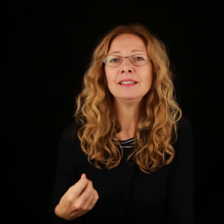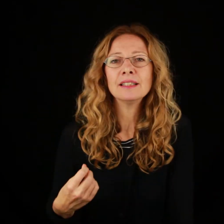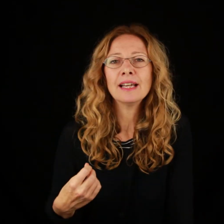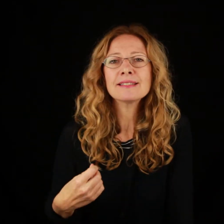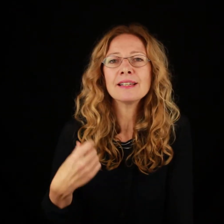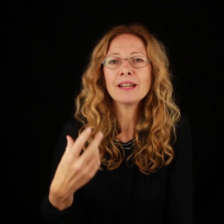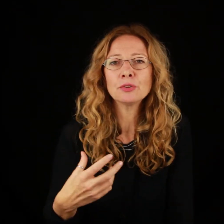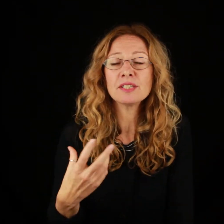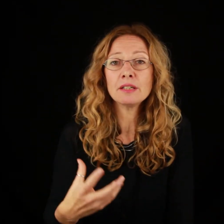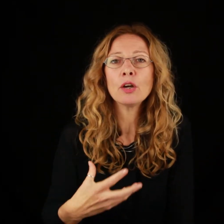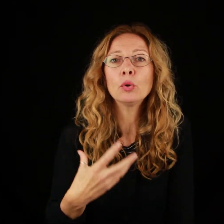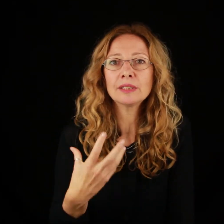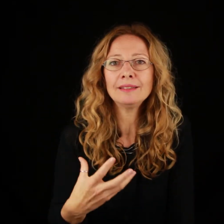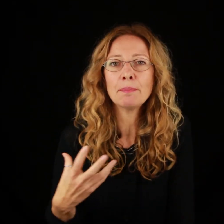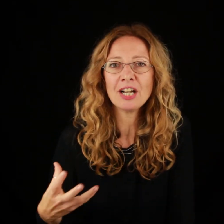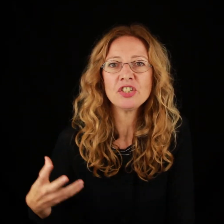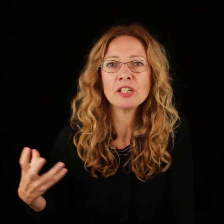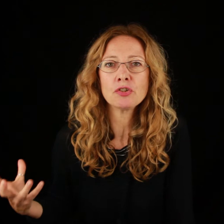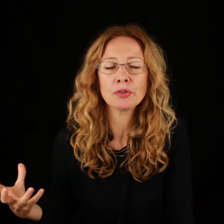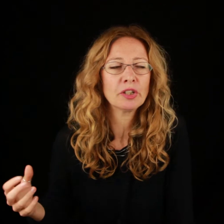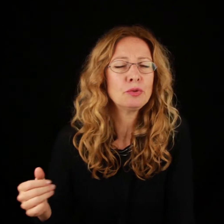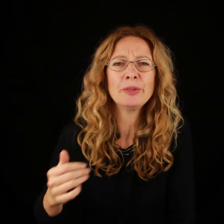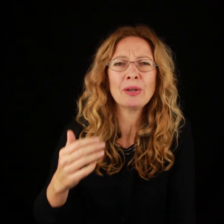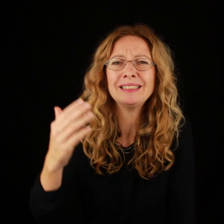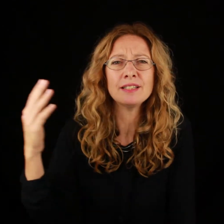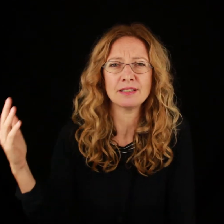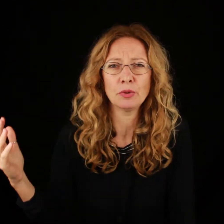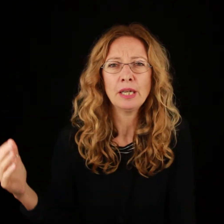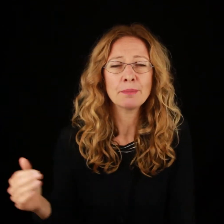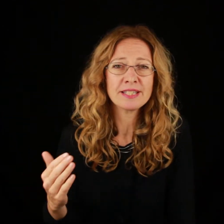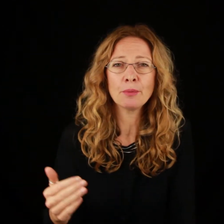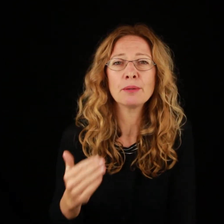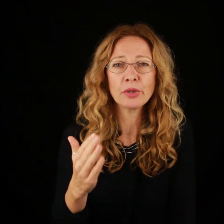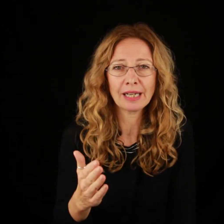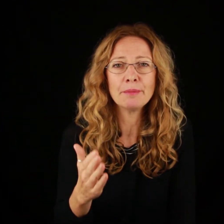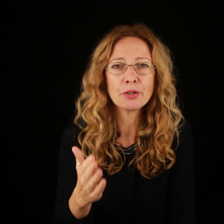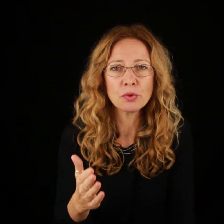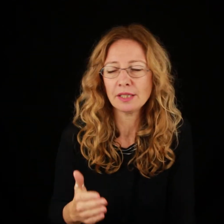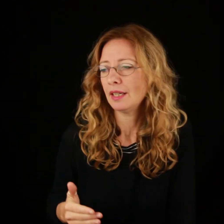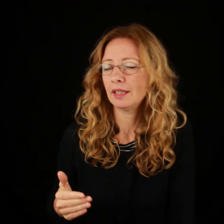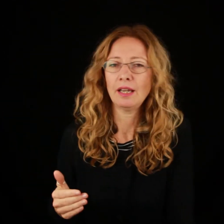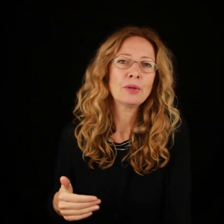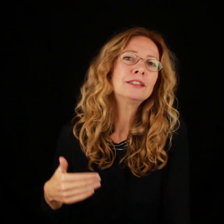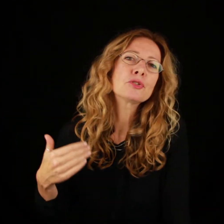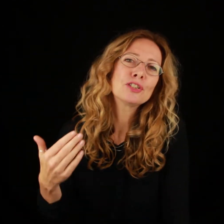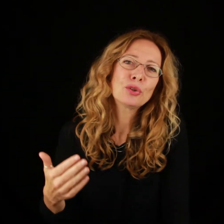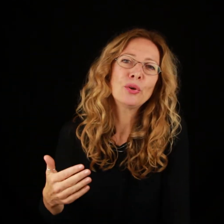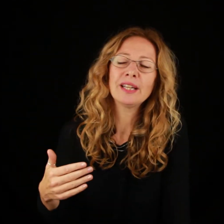essere in grado di scrivere 80 pagine al giorno, che è un numero altissimo, pensiamo che Murakami Haruki, che è un altro scrittore